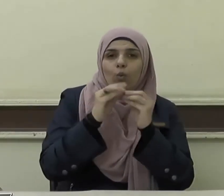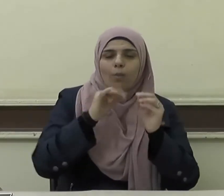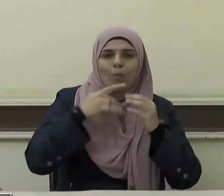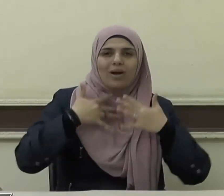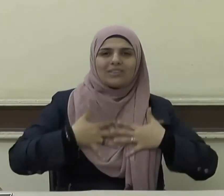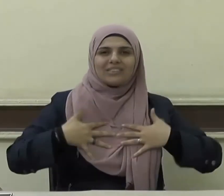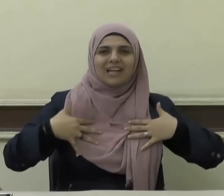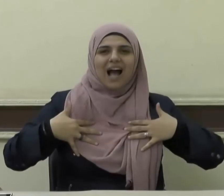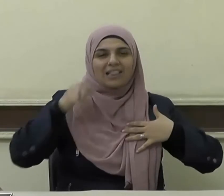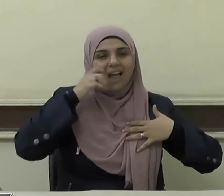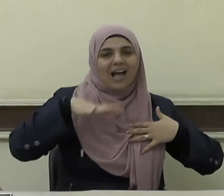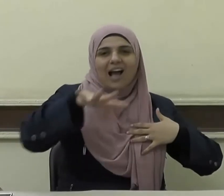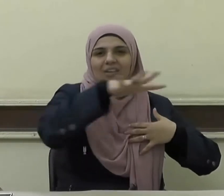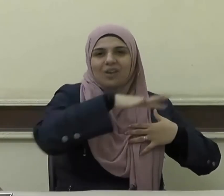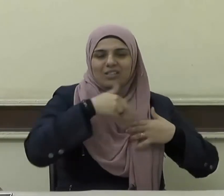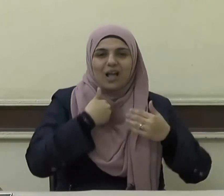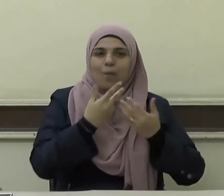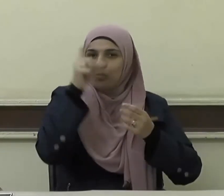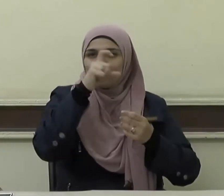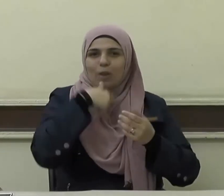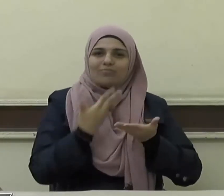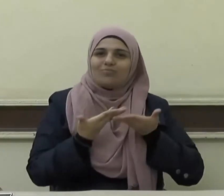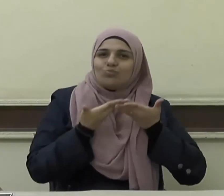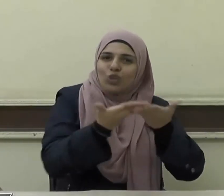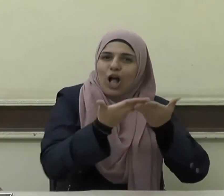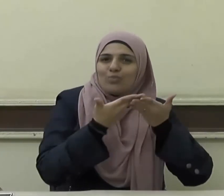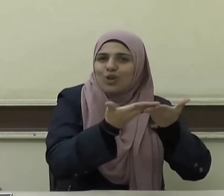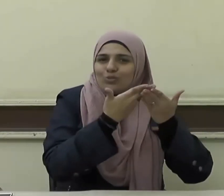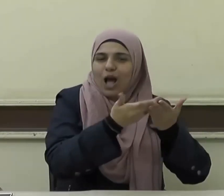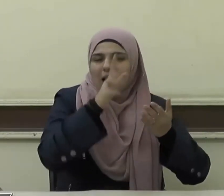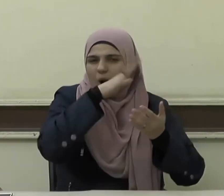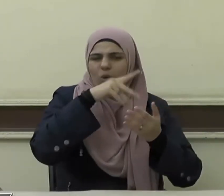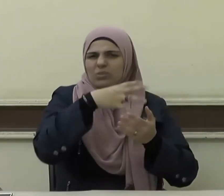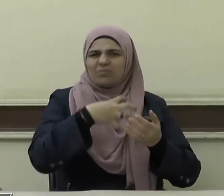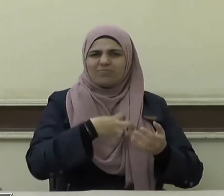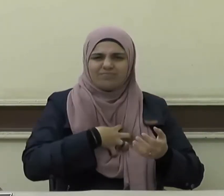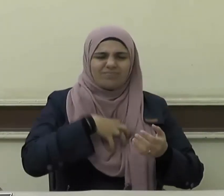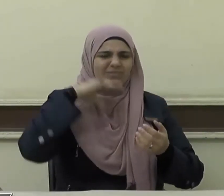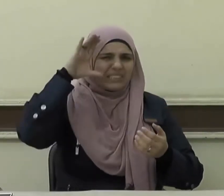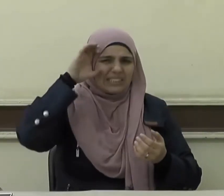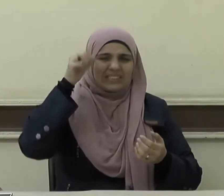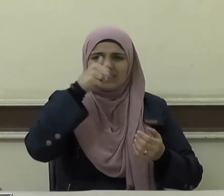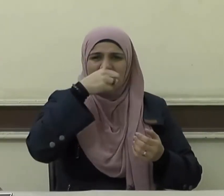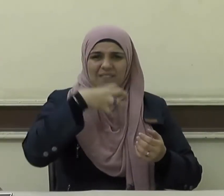سرور تدخله على مسلم أو تكشف عنه كربة